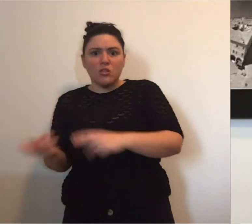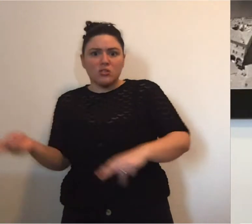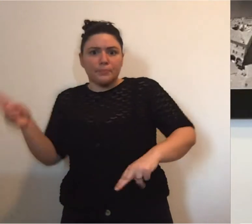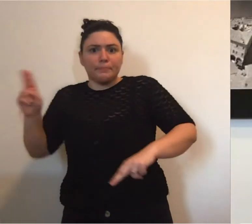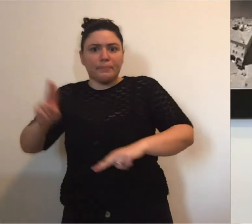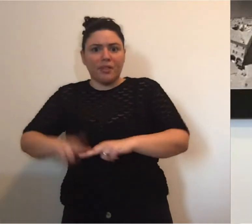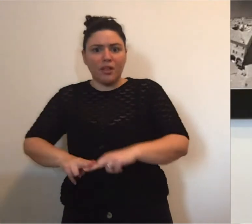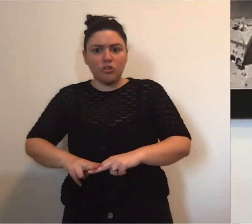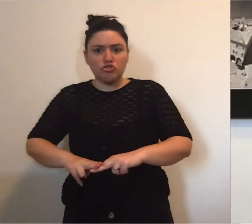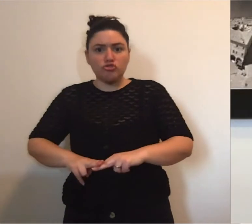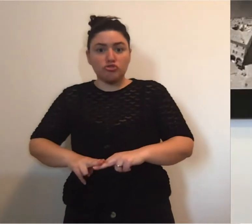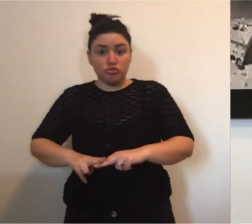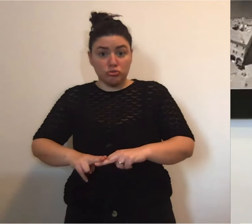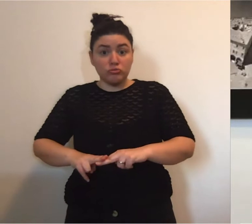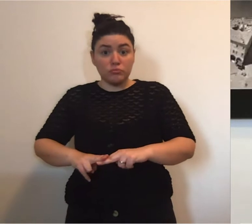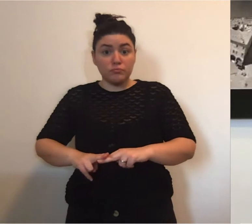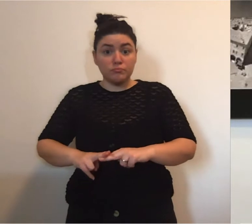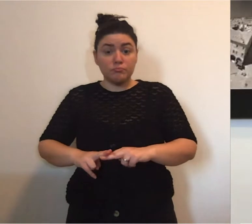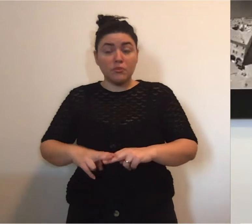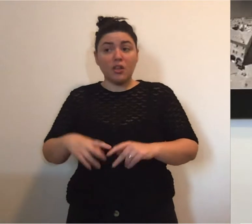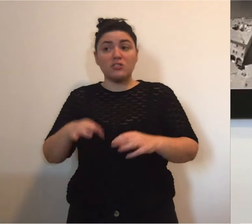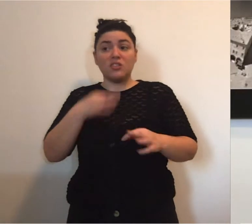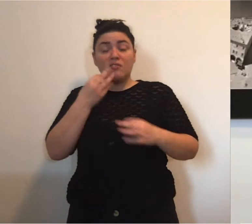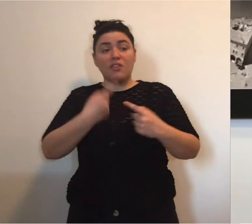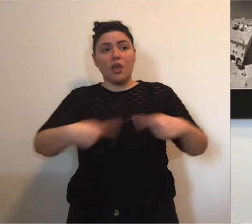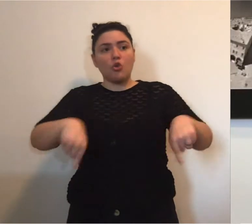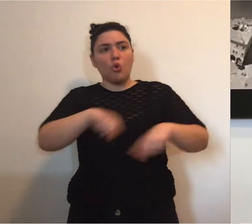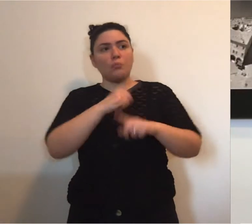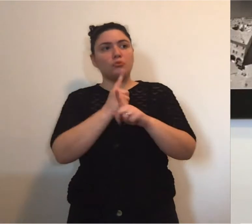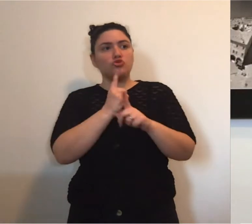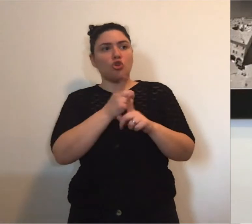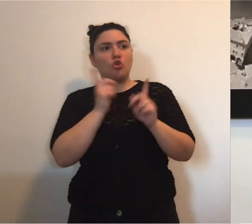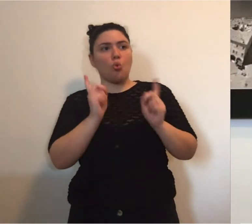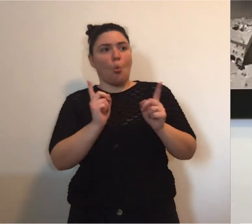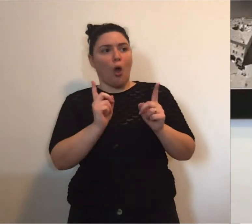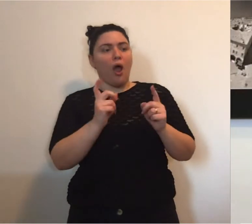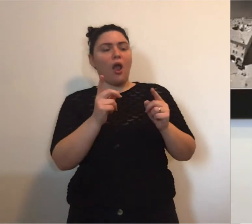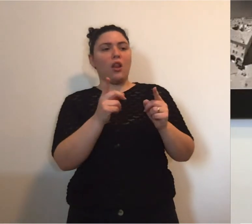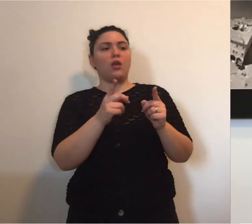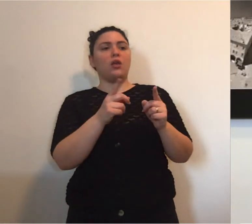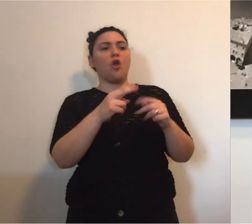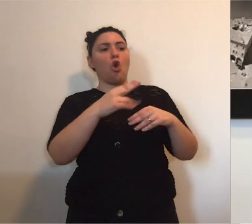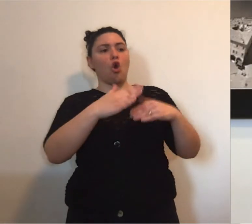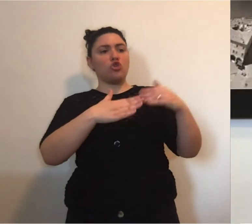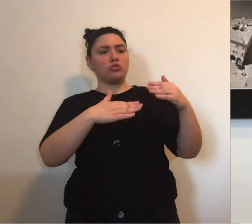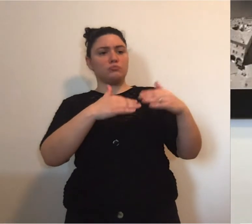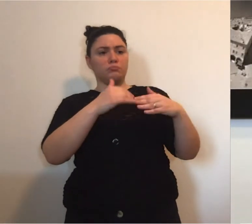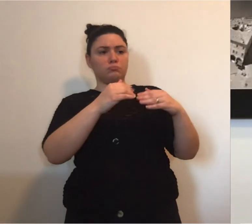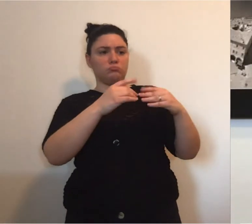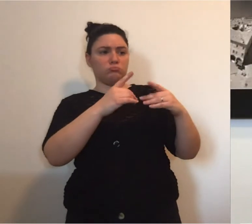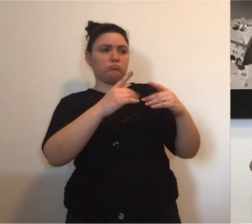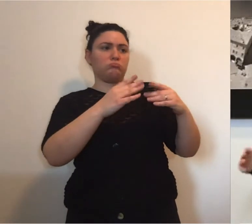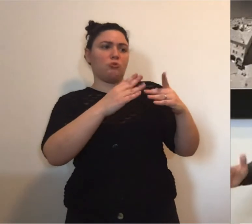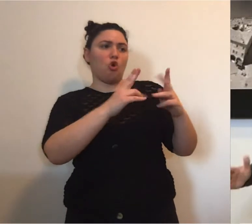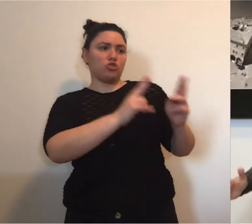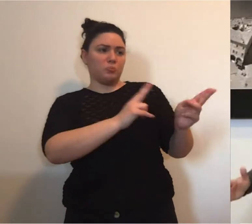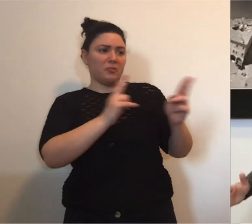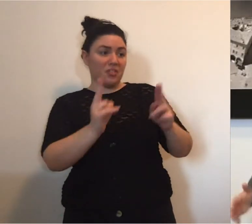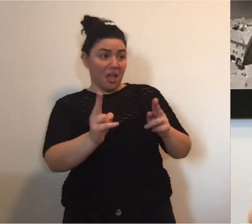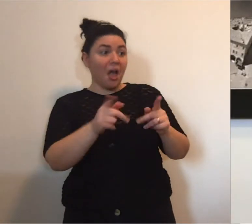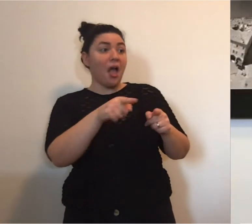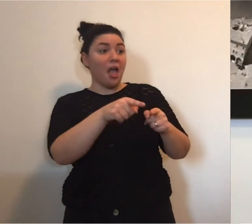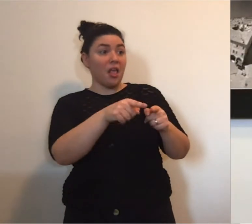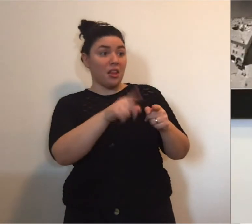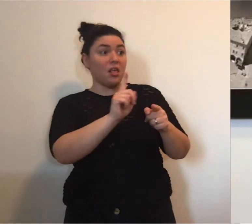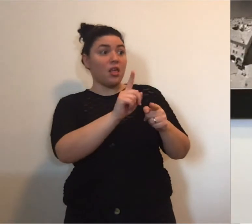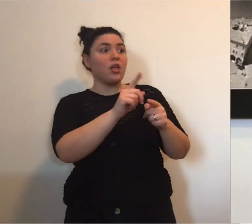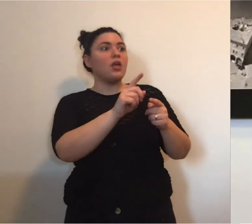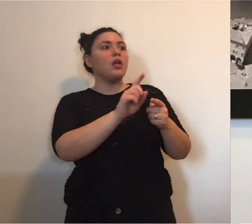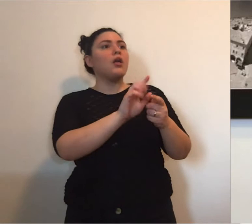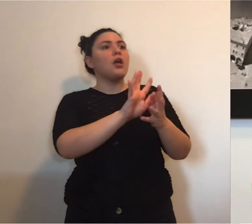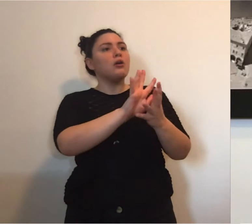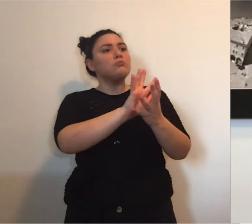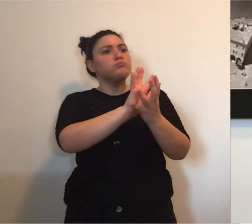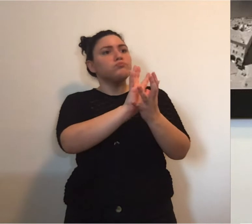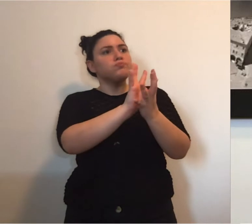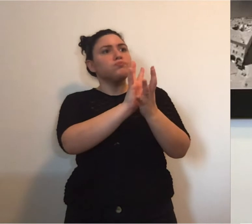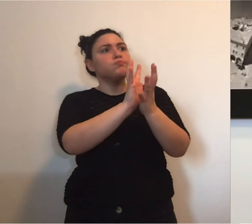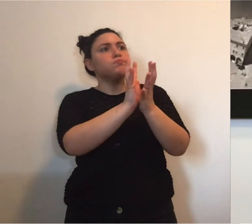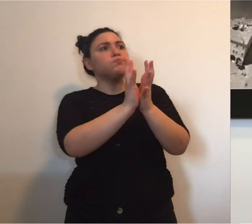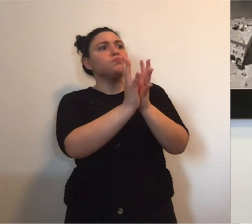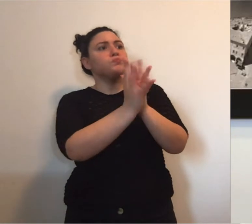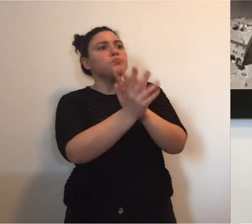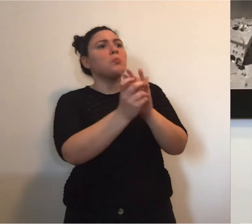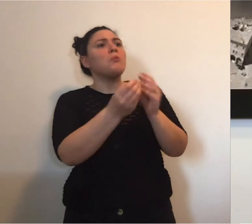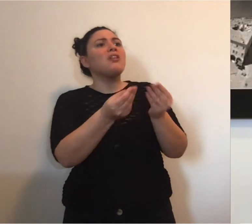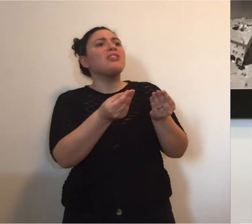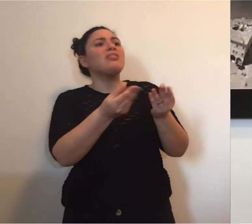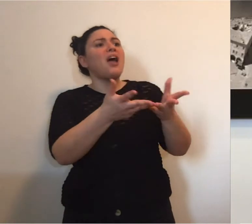fare degli altri danni. Noi abbiamo bisogno che gli ospedali man mano completino una conversione in base all